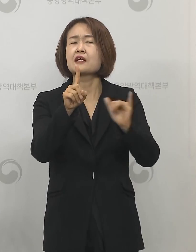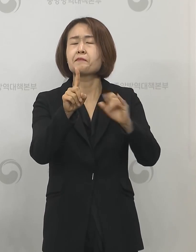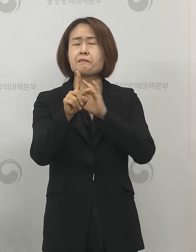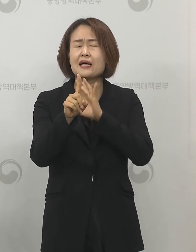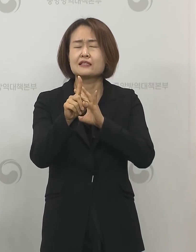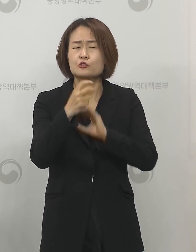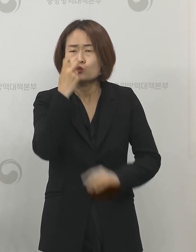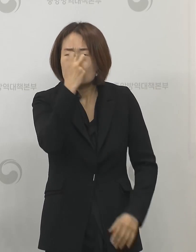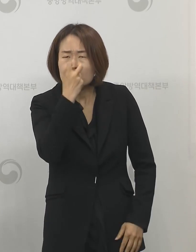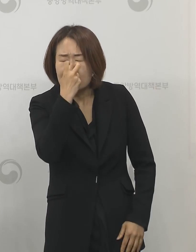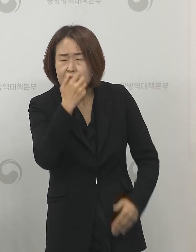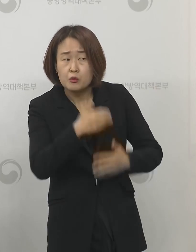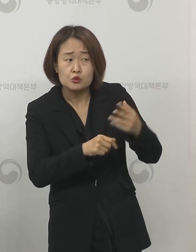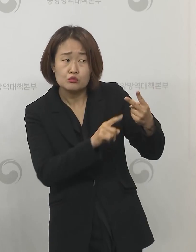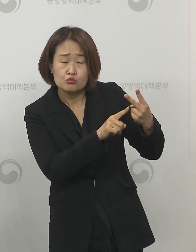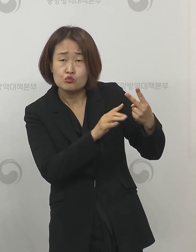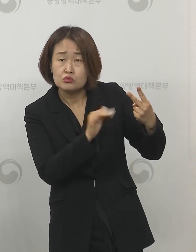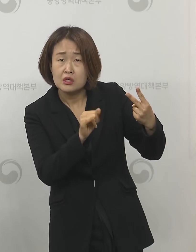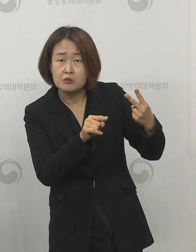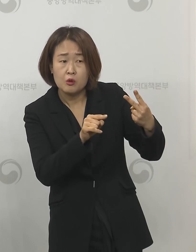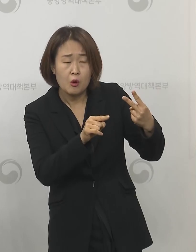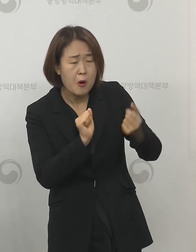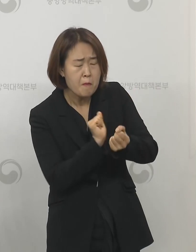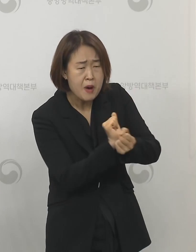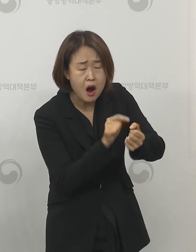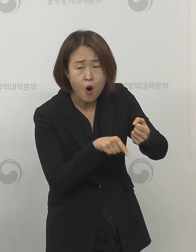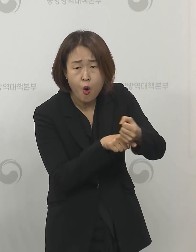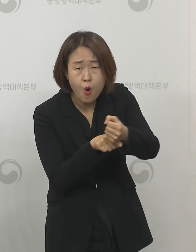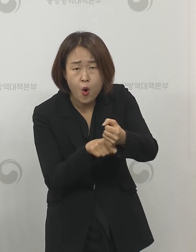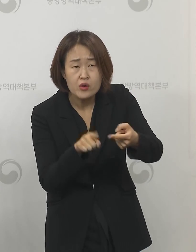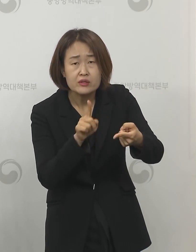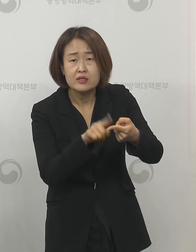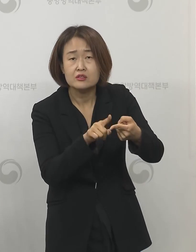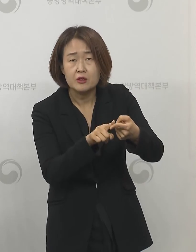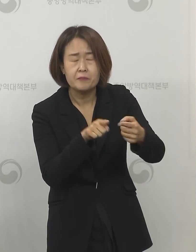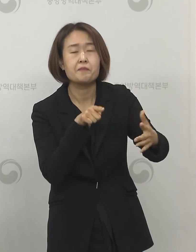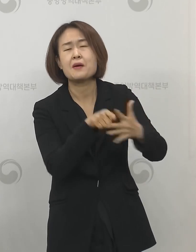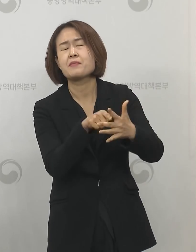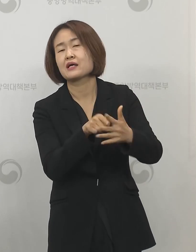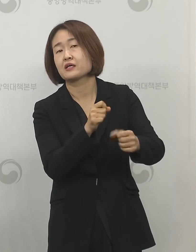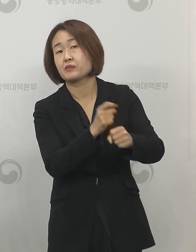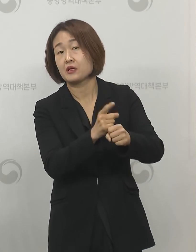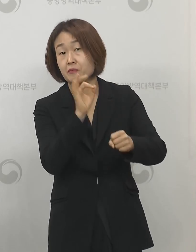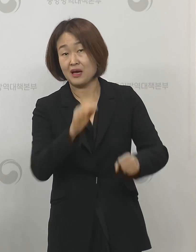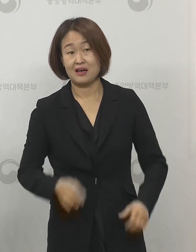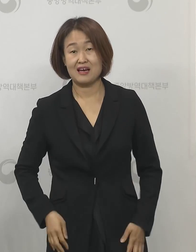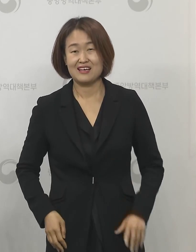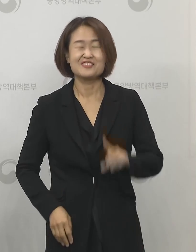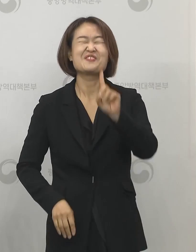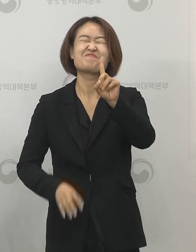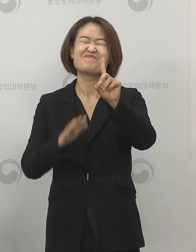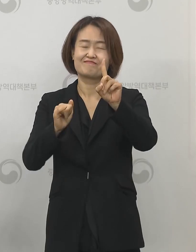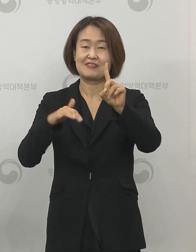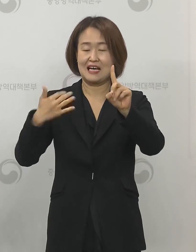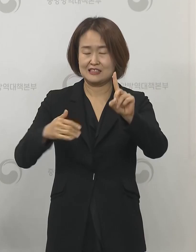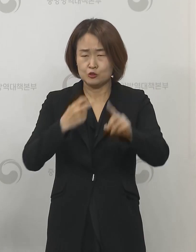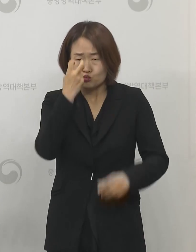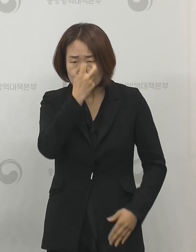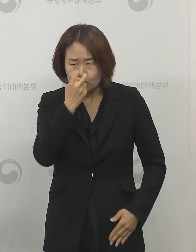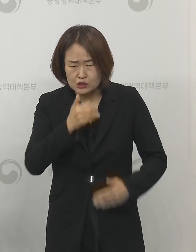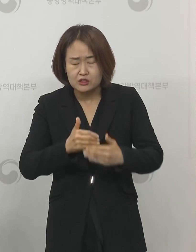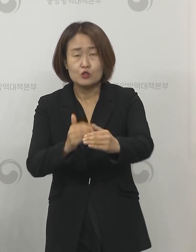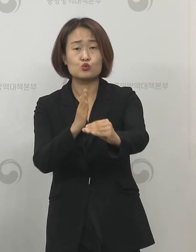나머지 2명은 감염 경로가 파악된 사례입니다 1명은 아직 조사가 진행 중이기 때문에